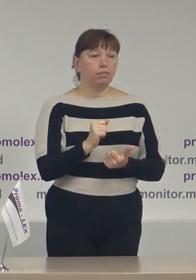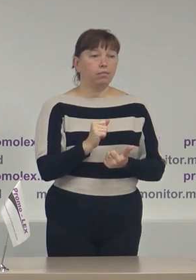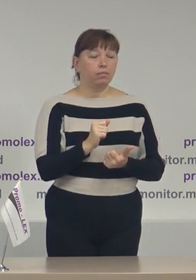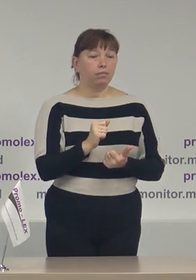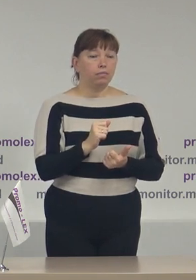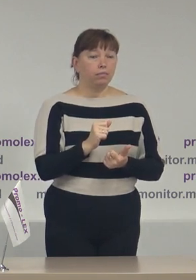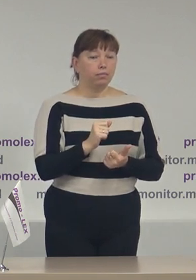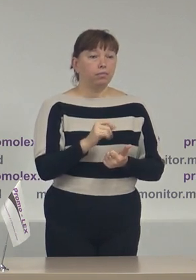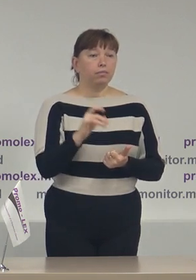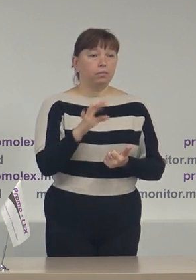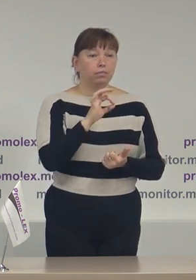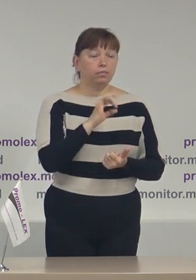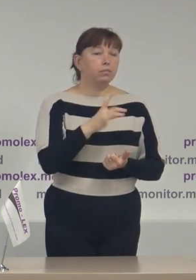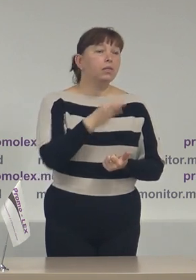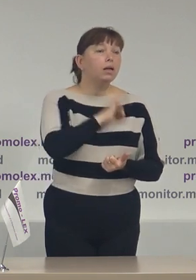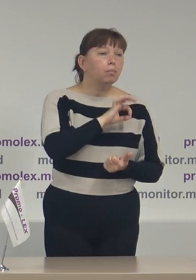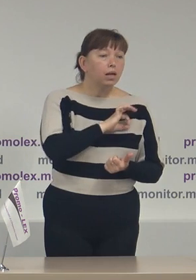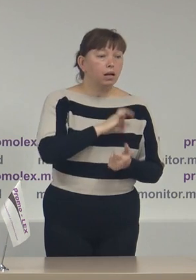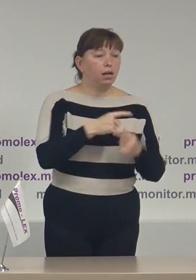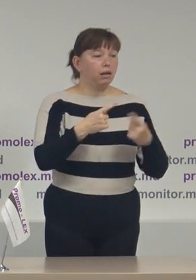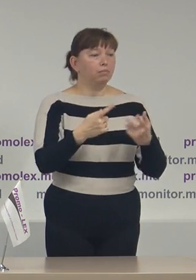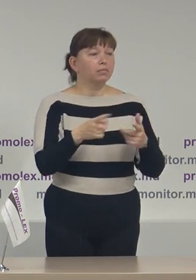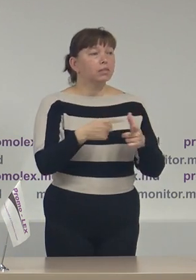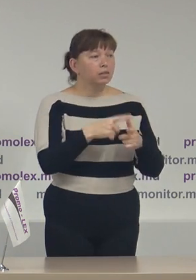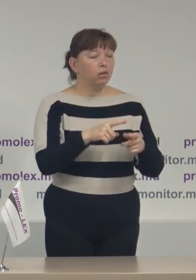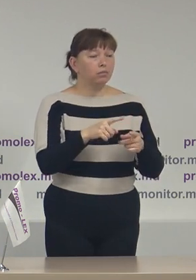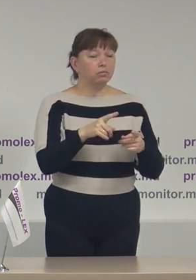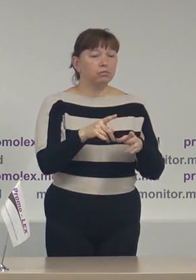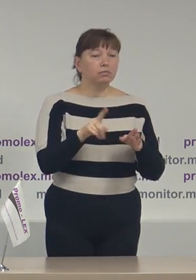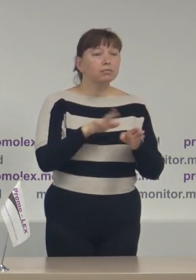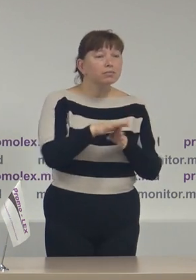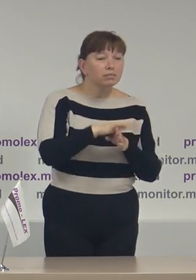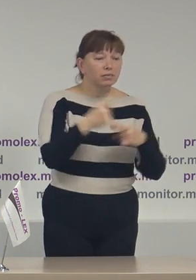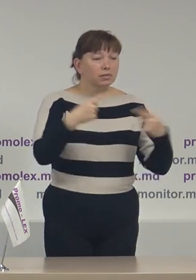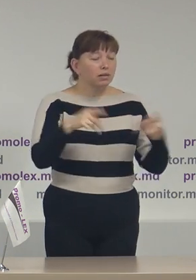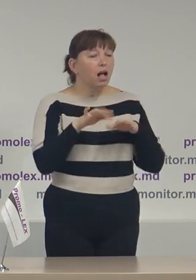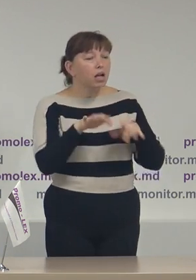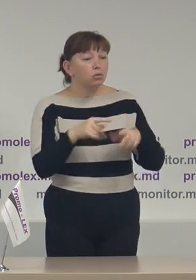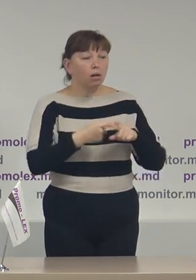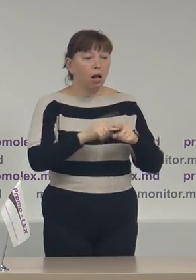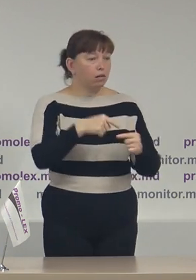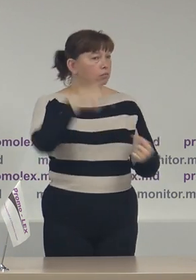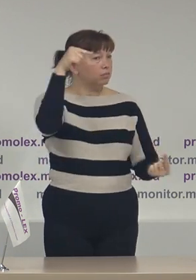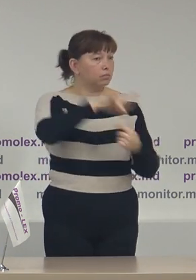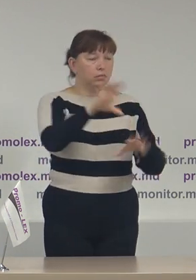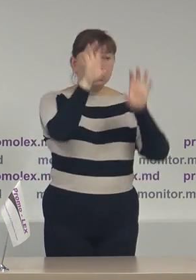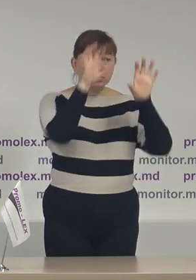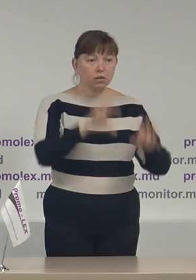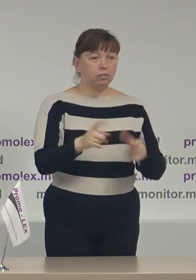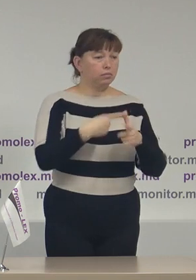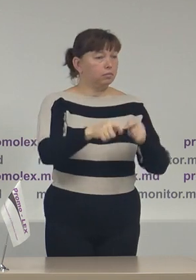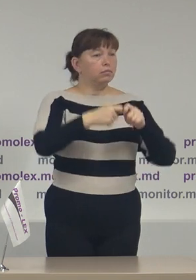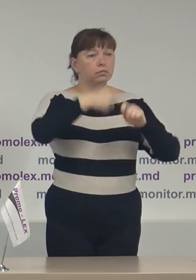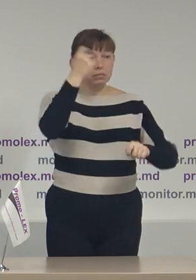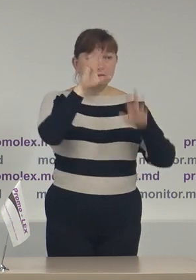aplicarea anumitor acțiuni sau întreprinderea anumitor acțiuni care sunt contrare legei, care sunt contrare